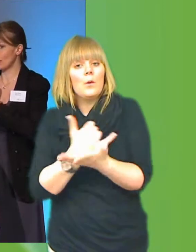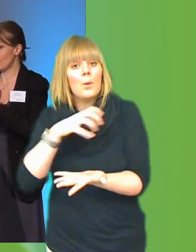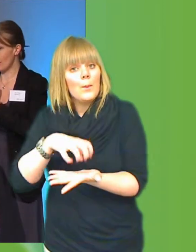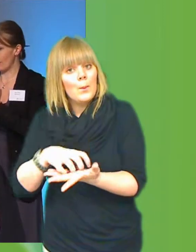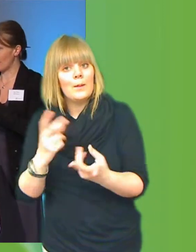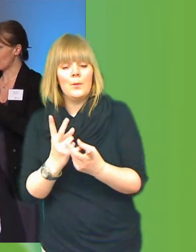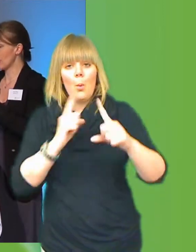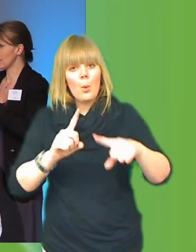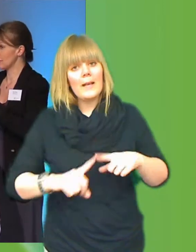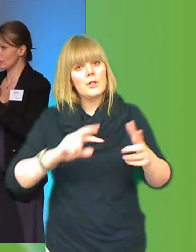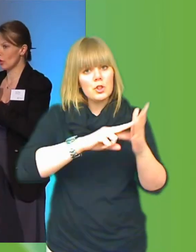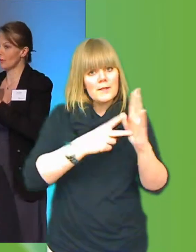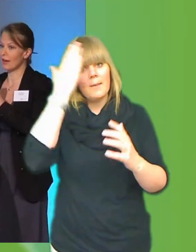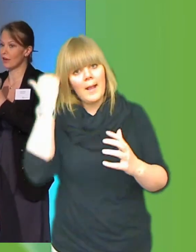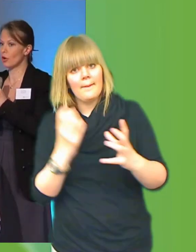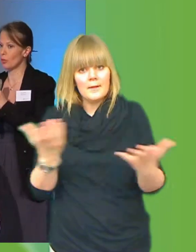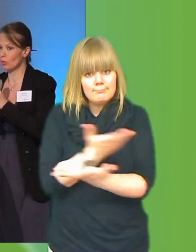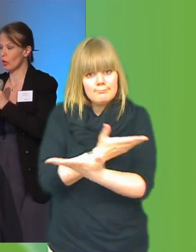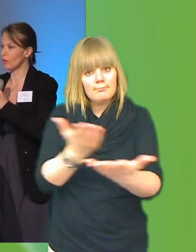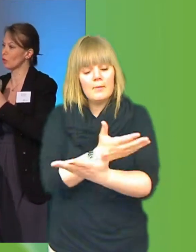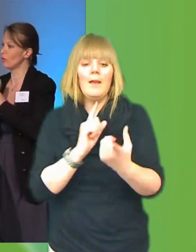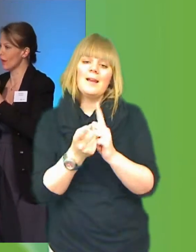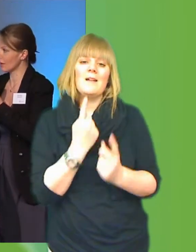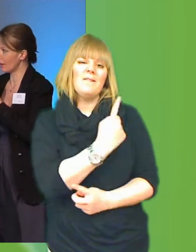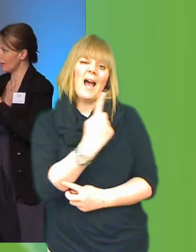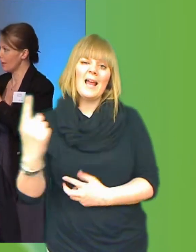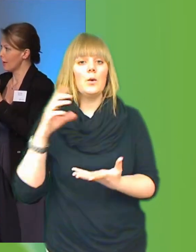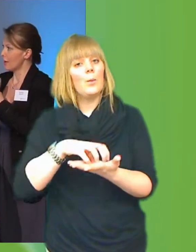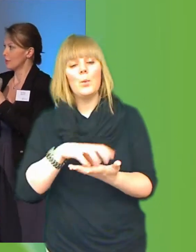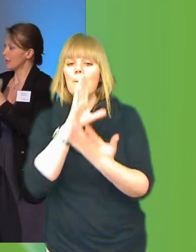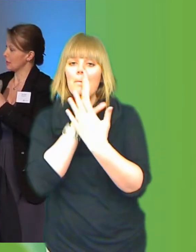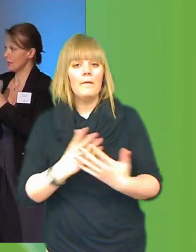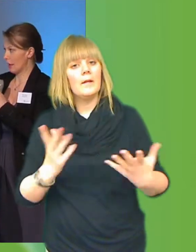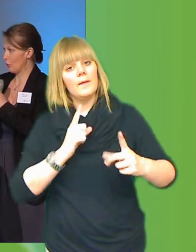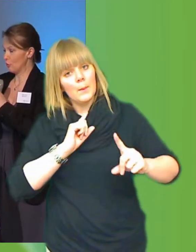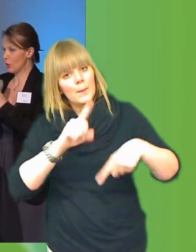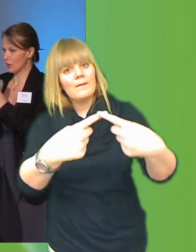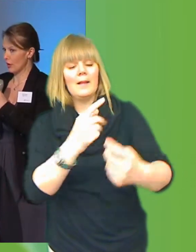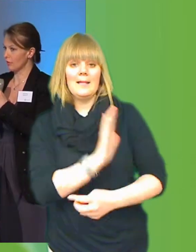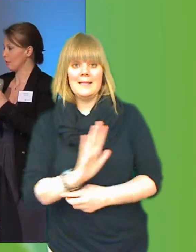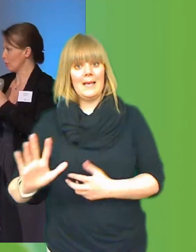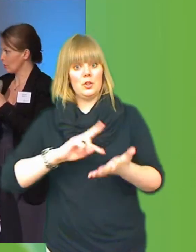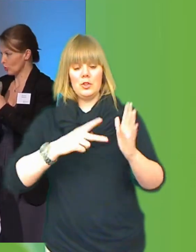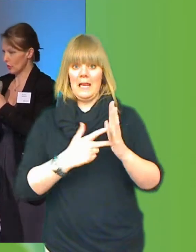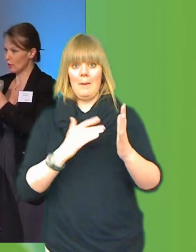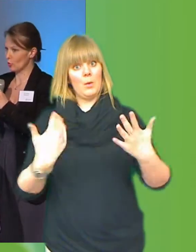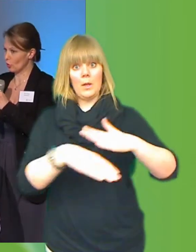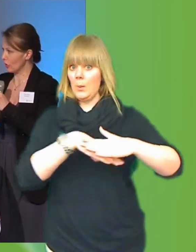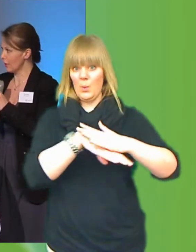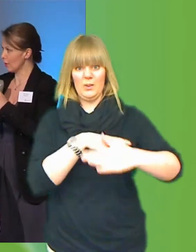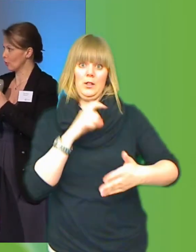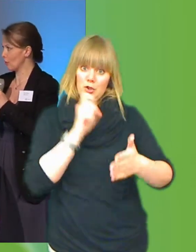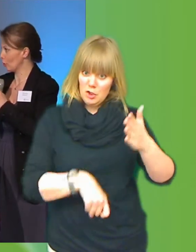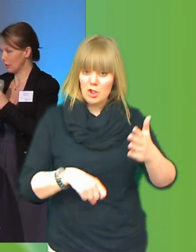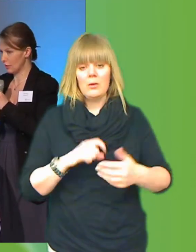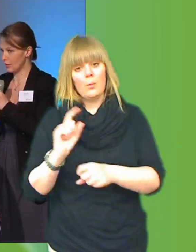pratar med varandra. Och det är kanske inte så att varje kommun behöver utveckla sina system från början. Det både kostar och tar